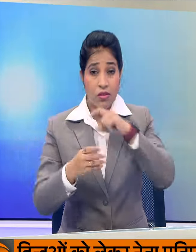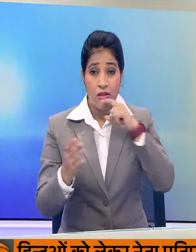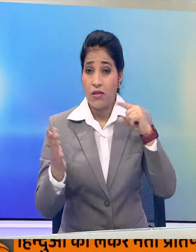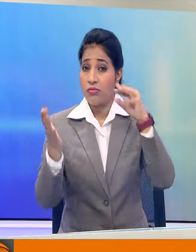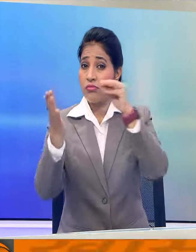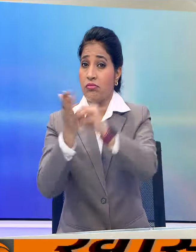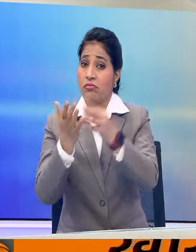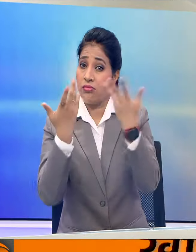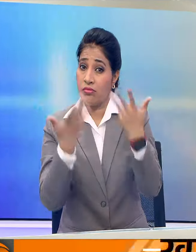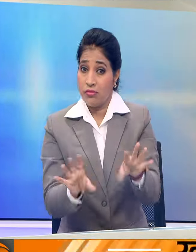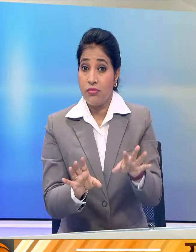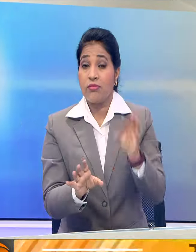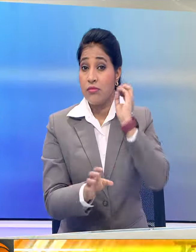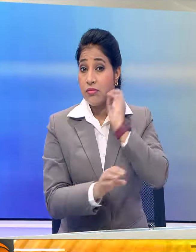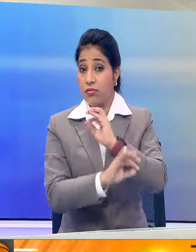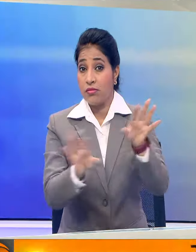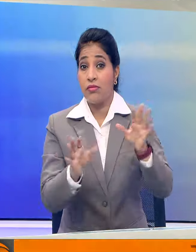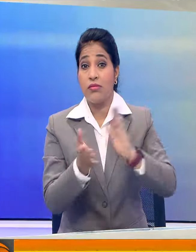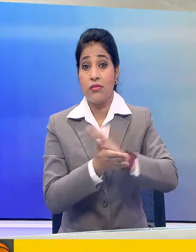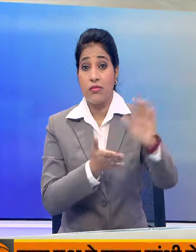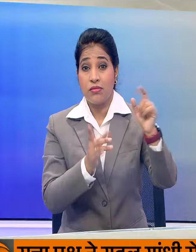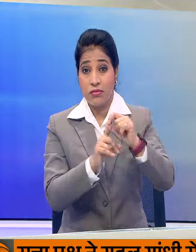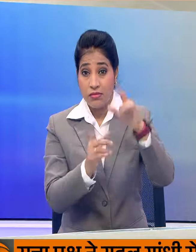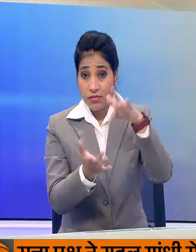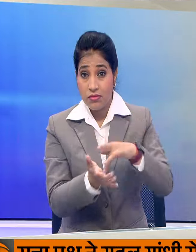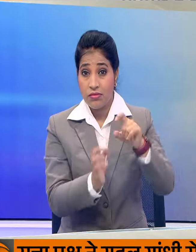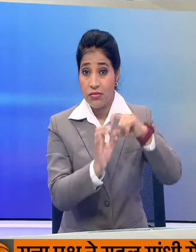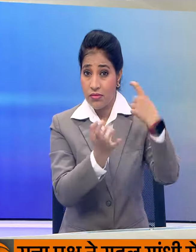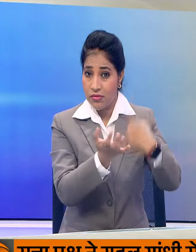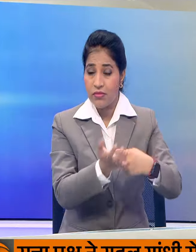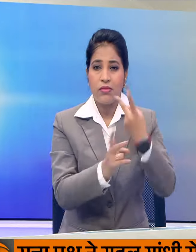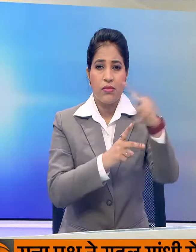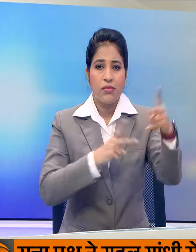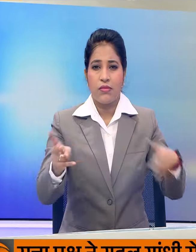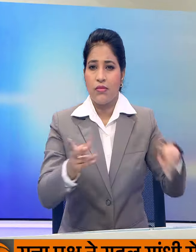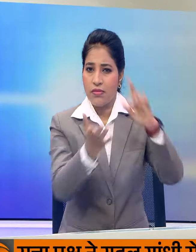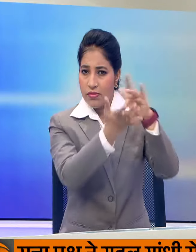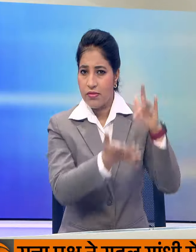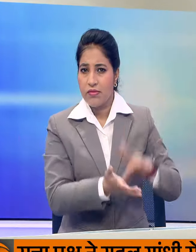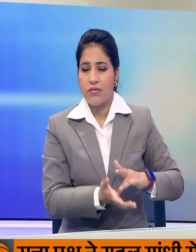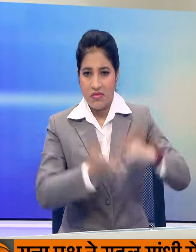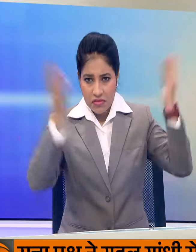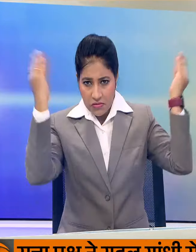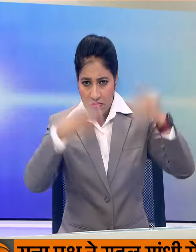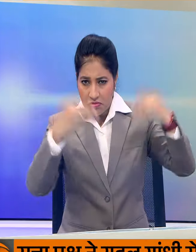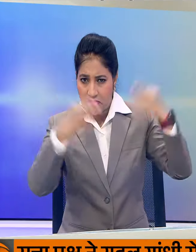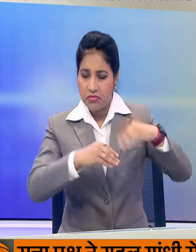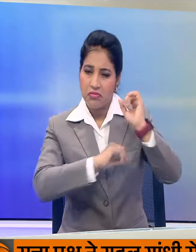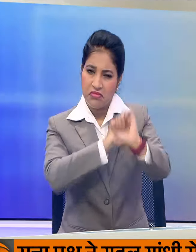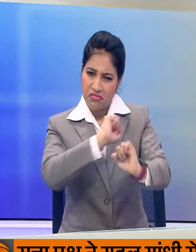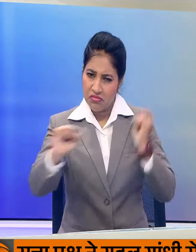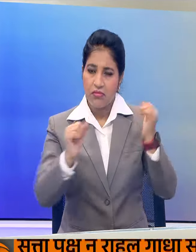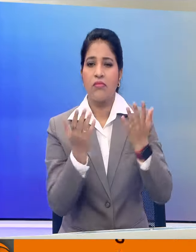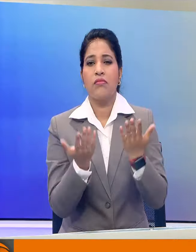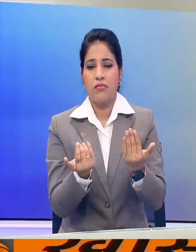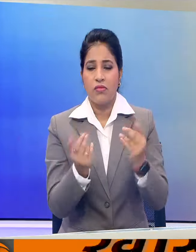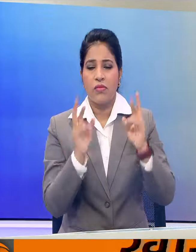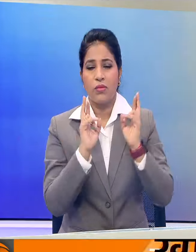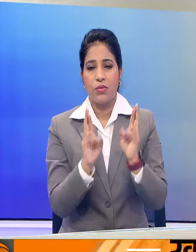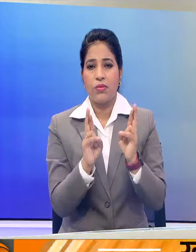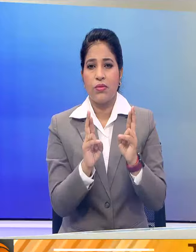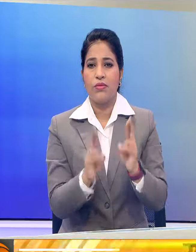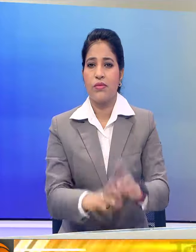अलर्ट जारी किया है साथ ही हिमाचल प्रदेश और बेहार के अलग-अलग स्थानों पर भी भारी वर्शा होनी की